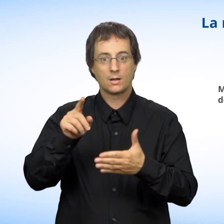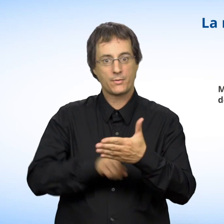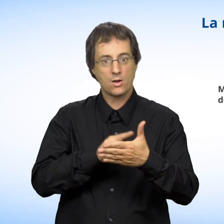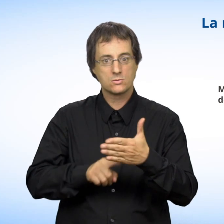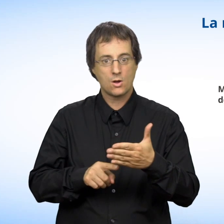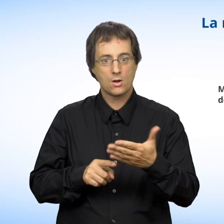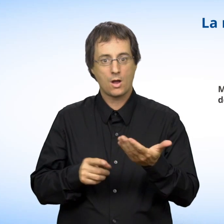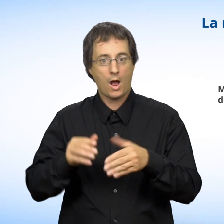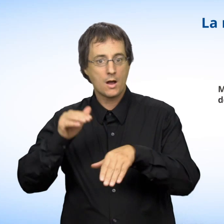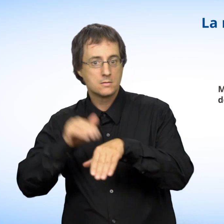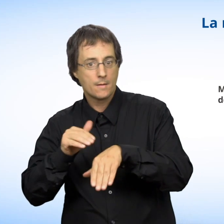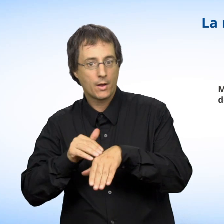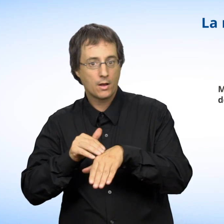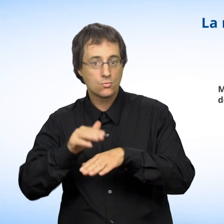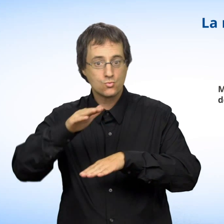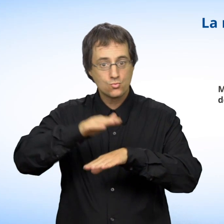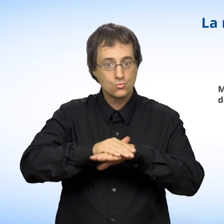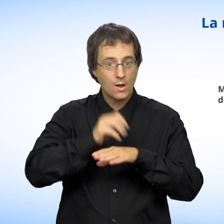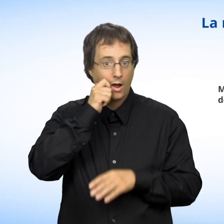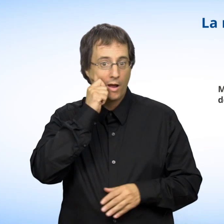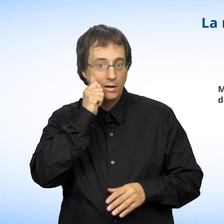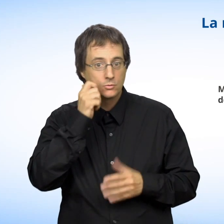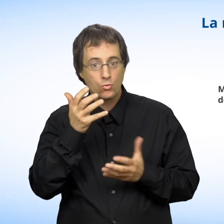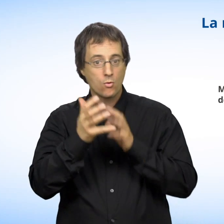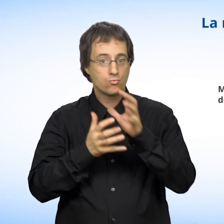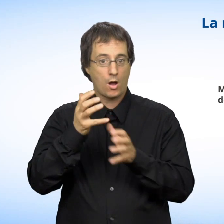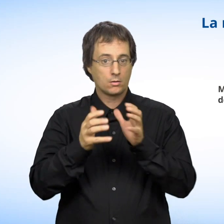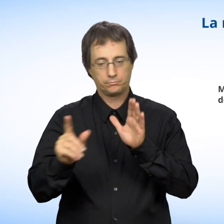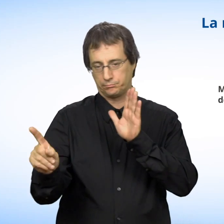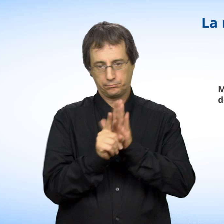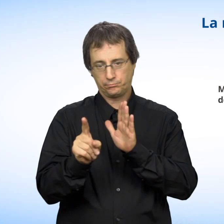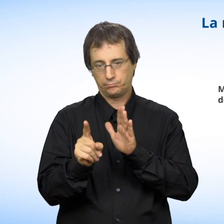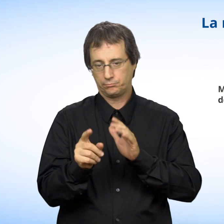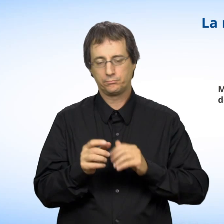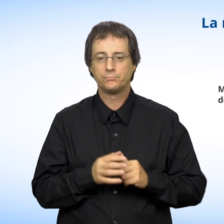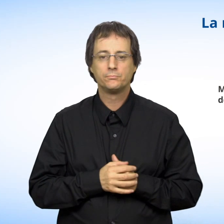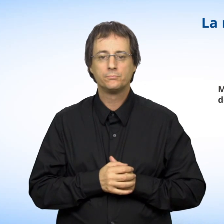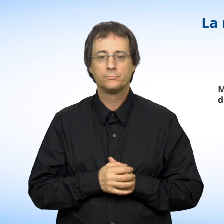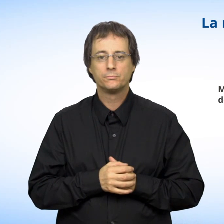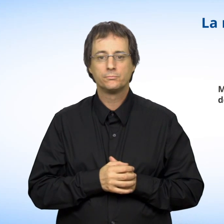La race ou la couleur de la peau sont des motifs interdits de discrimination et de harcèlement.